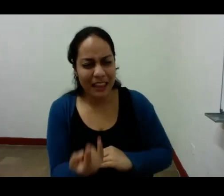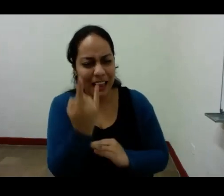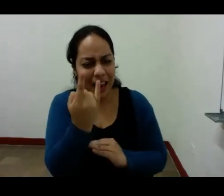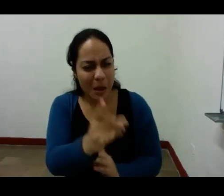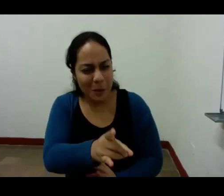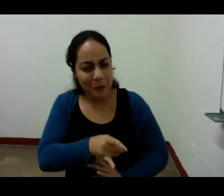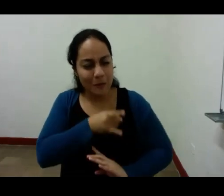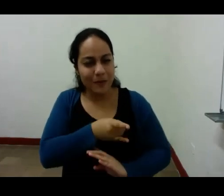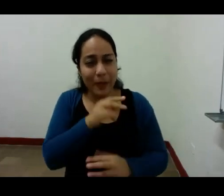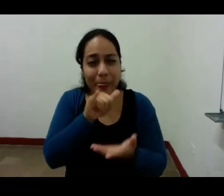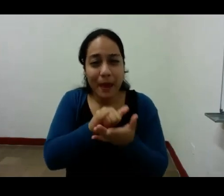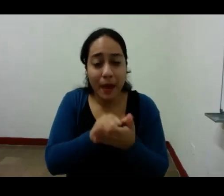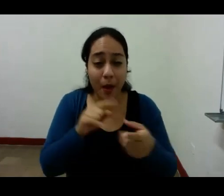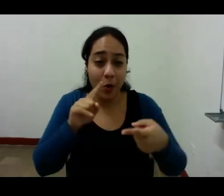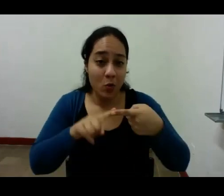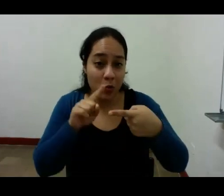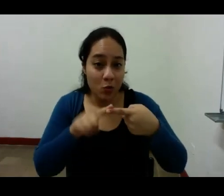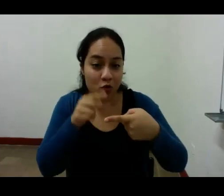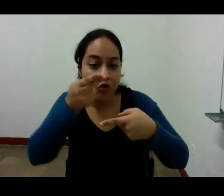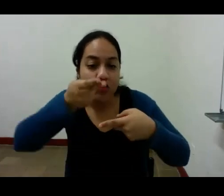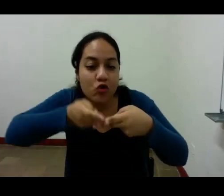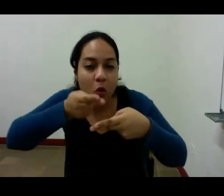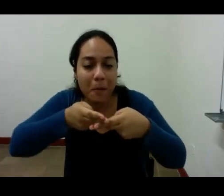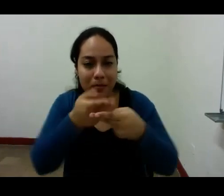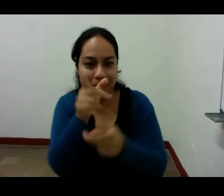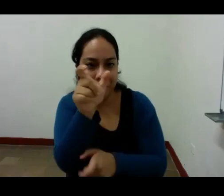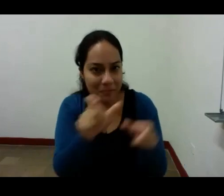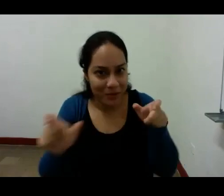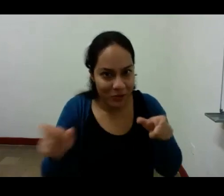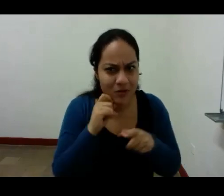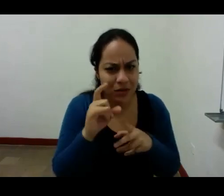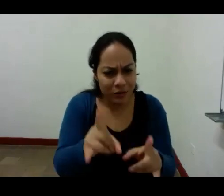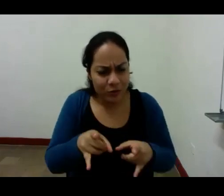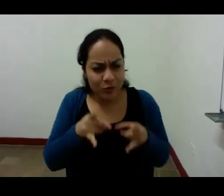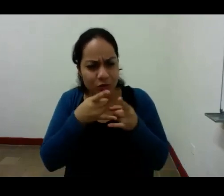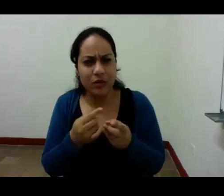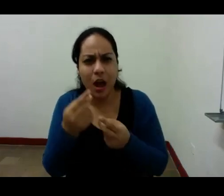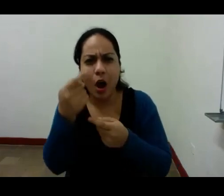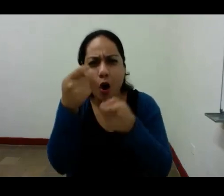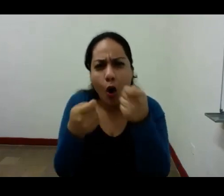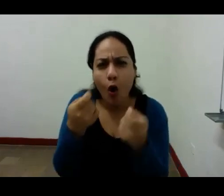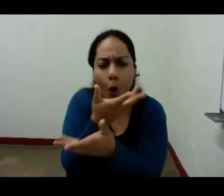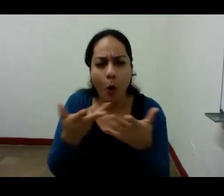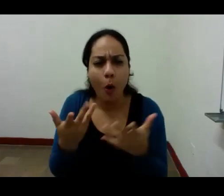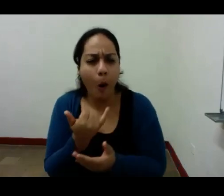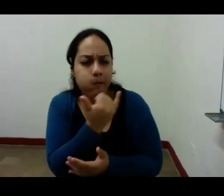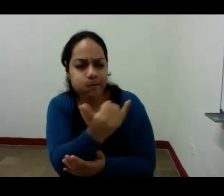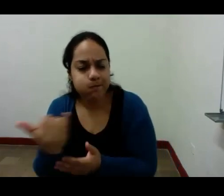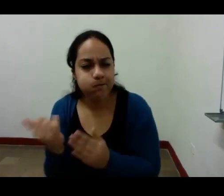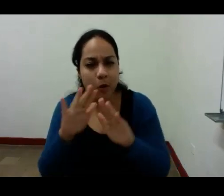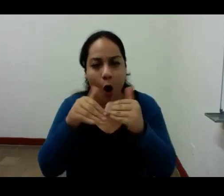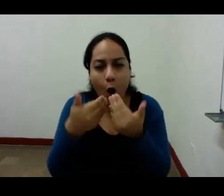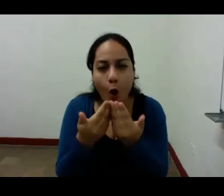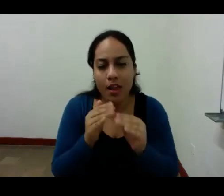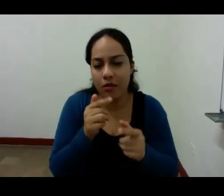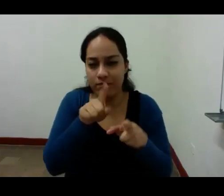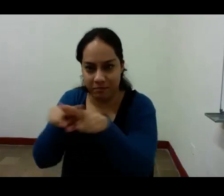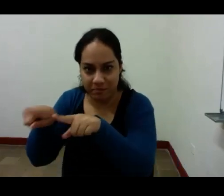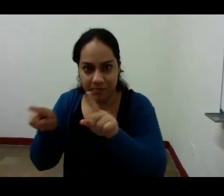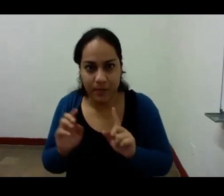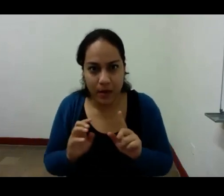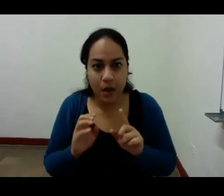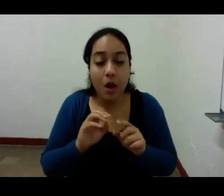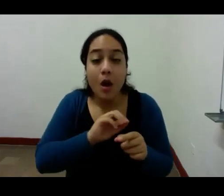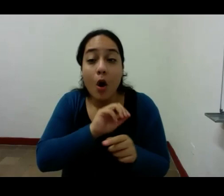uno es una única persona por la economía establecida del poder pero en el